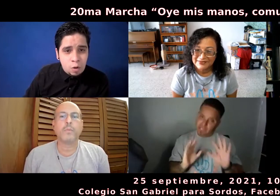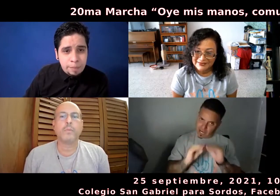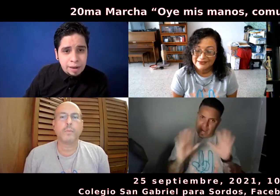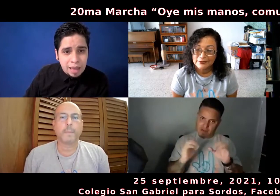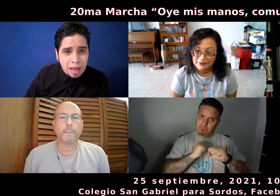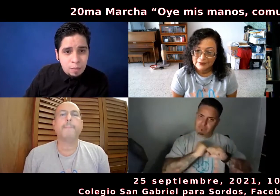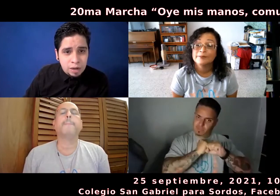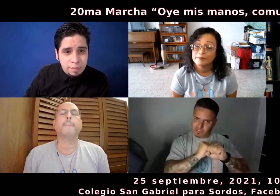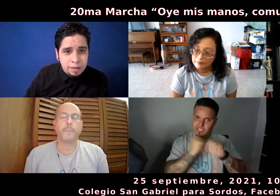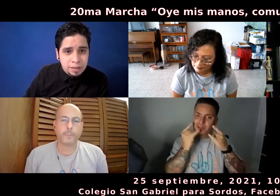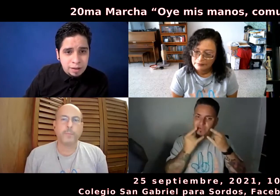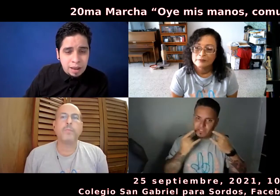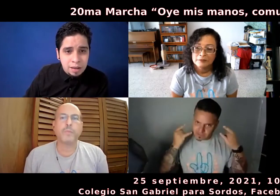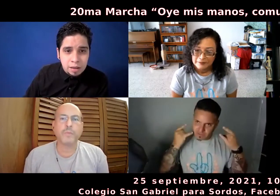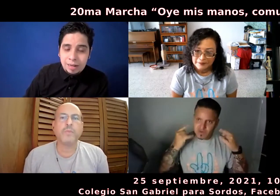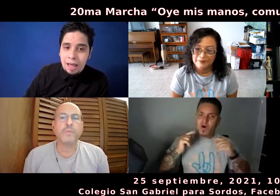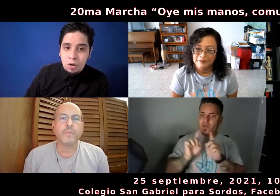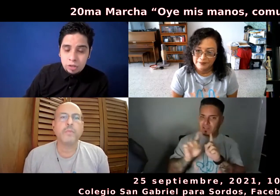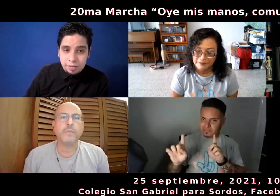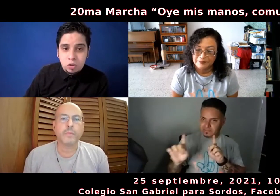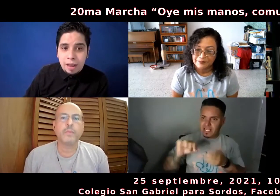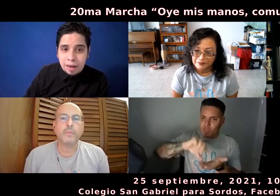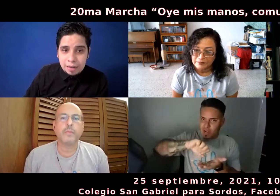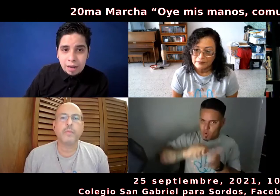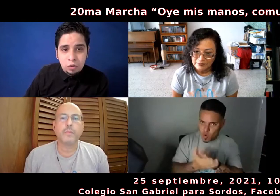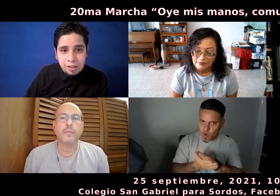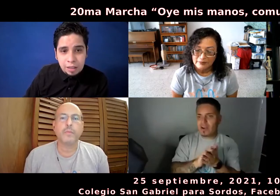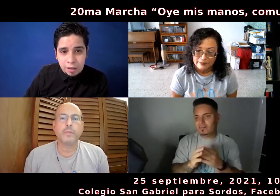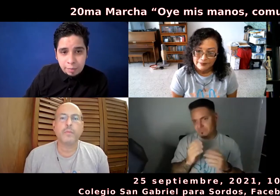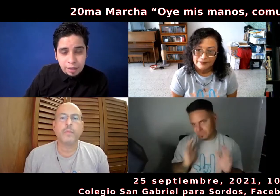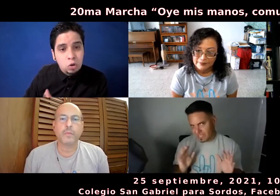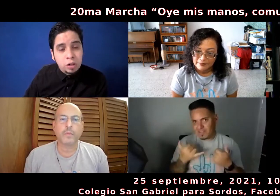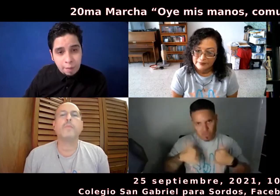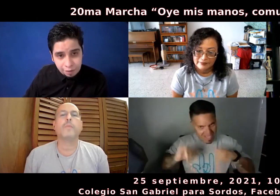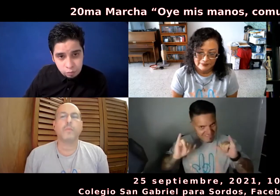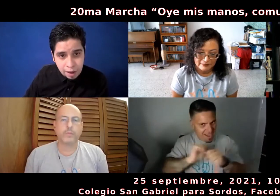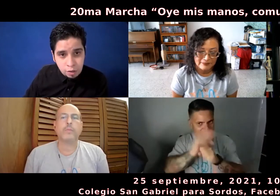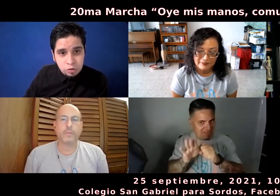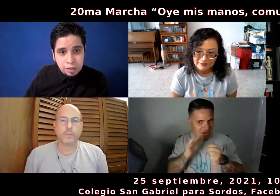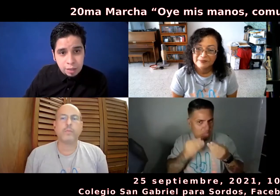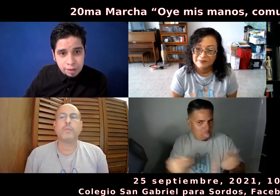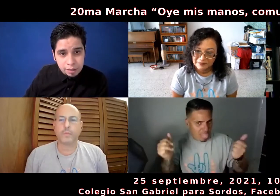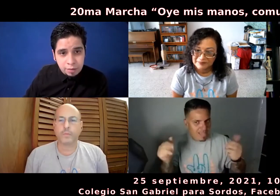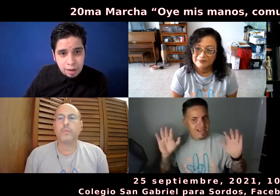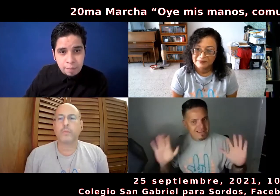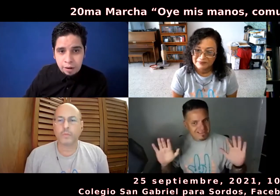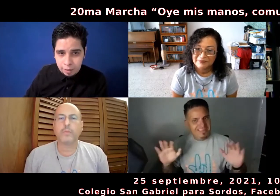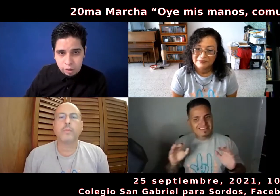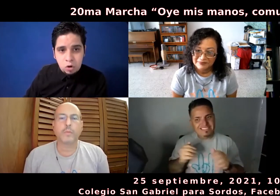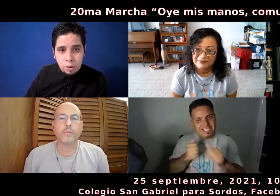compartamos realmente, ¿verdad? Claro, llévese su mascarilla y use el distancionamiento, lavese sus manos constantemente, ¿verdad? Porque queremos que el COVID